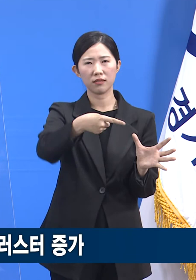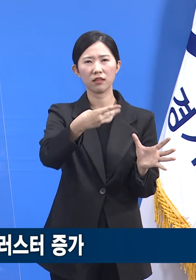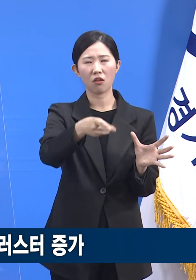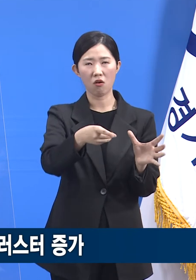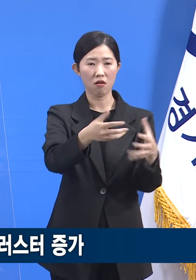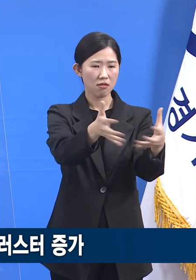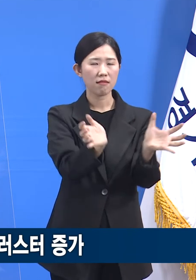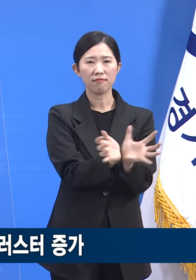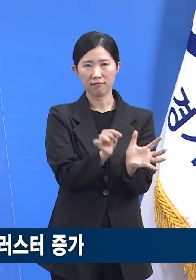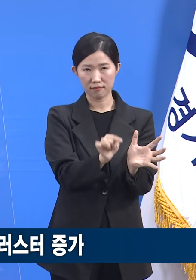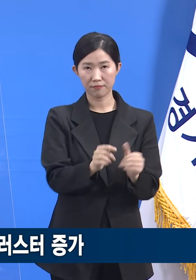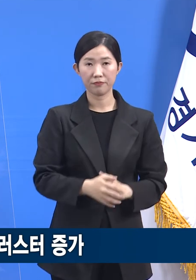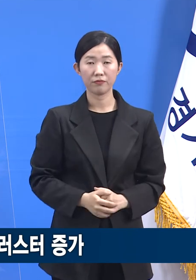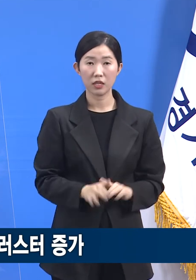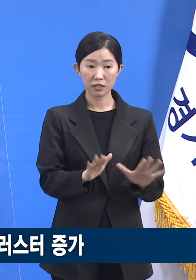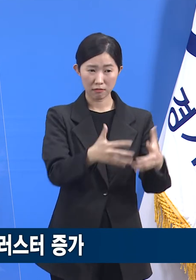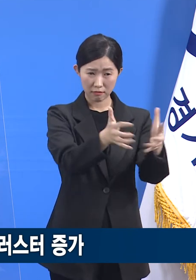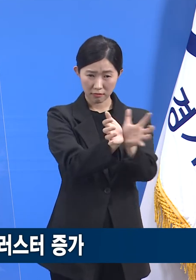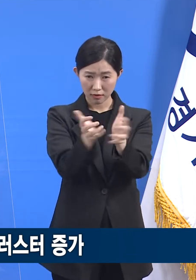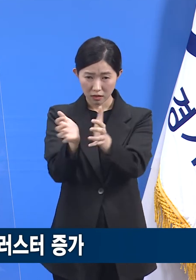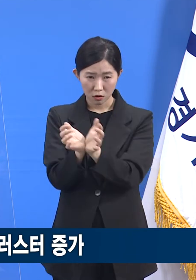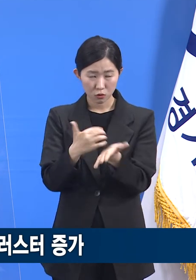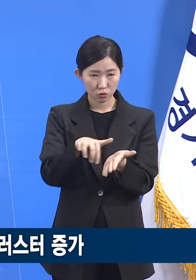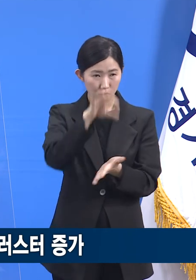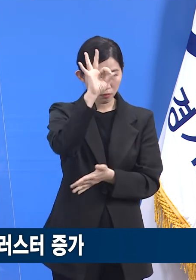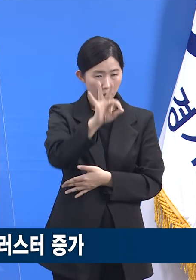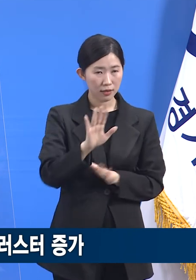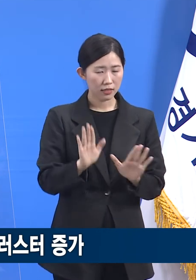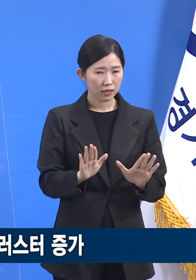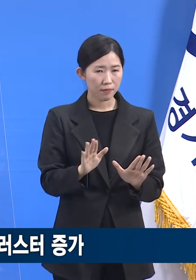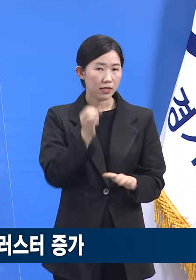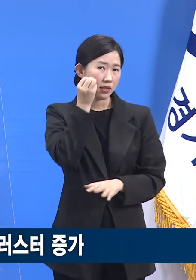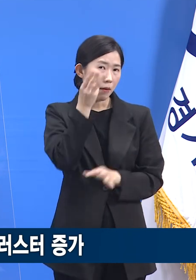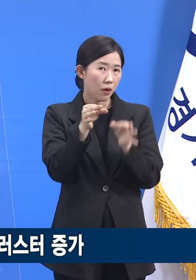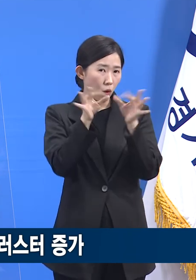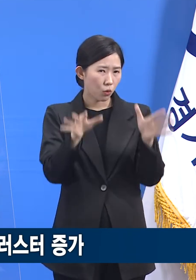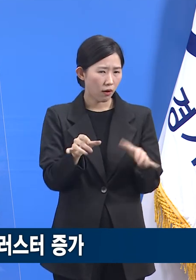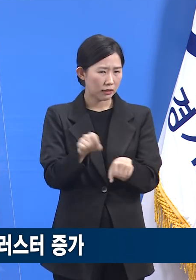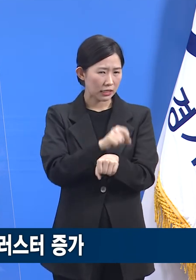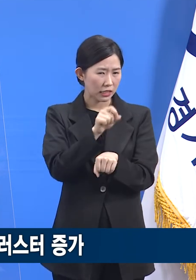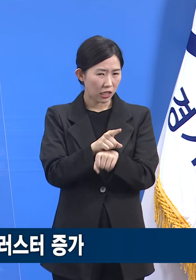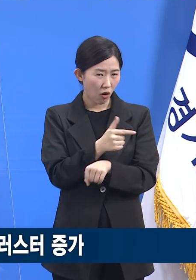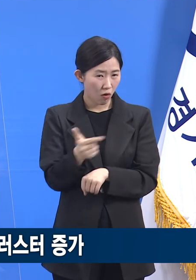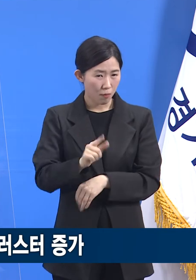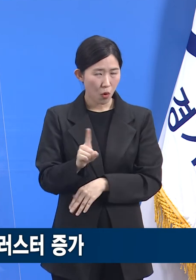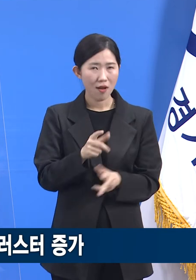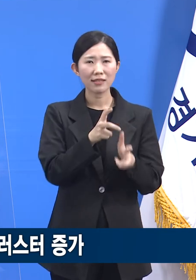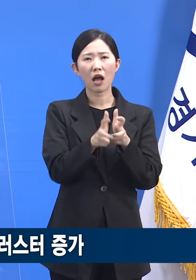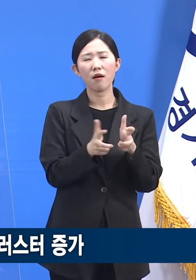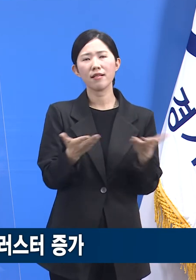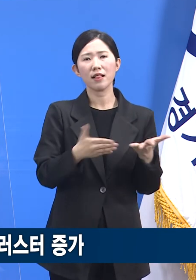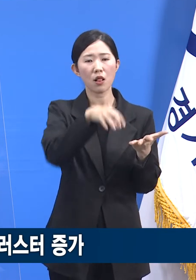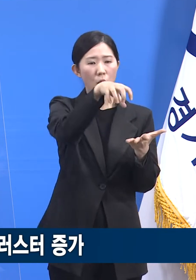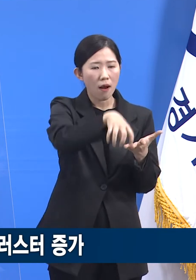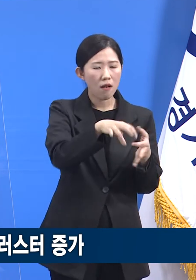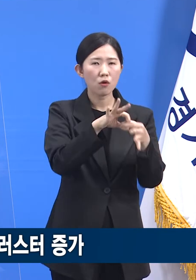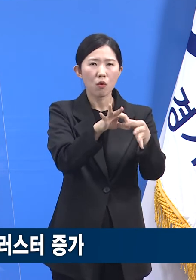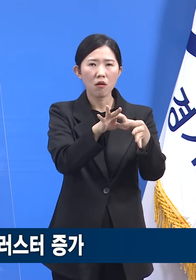클러스터별로 보았을 때 도내 1분기 유행의 가장 큰 특징은 사업장 관련 클러스터가 늘어난 것입니다.